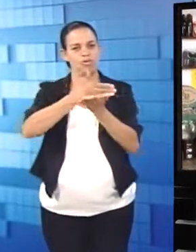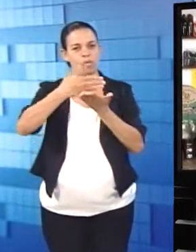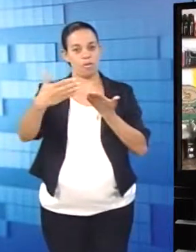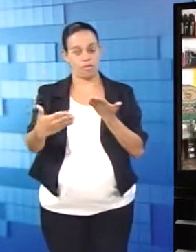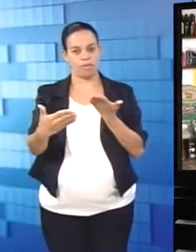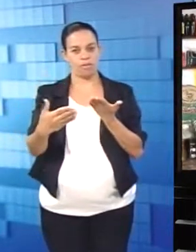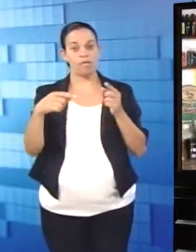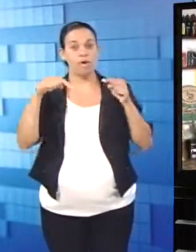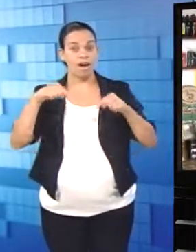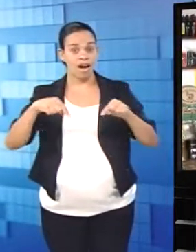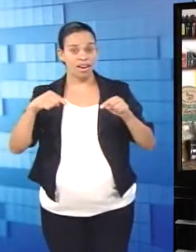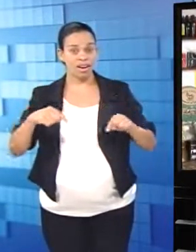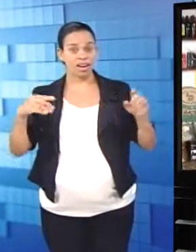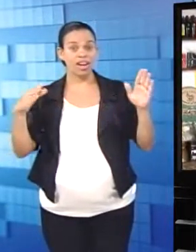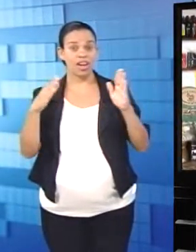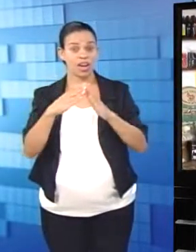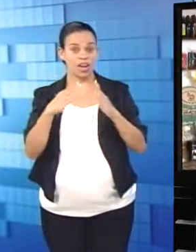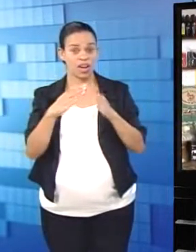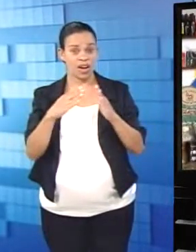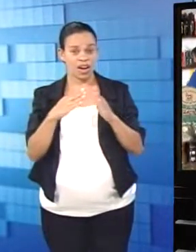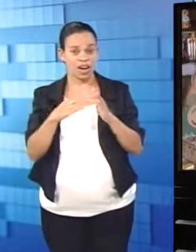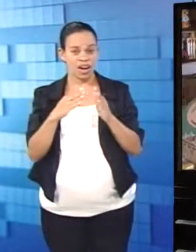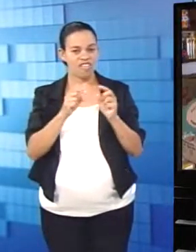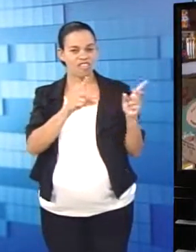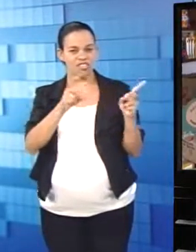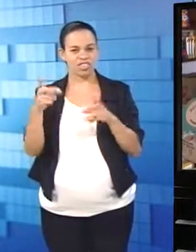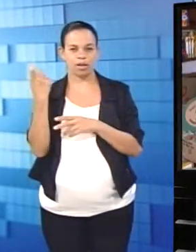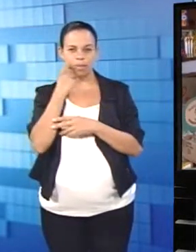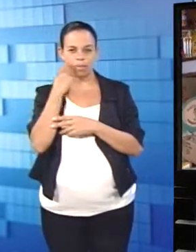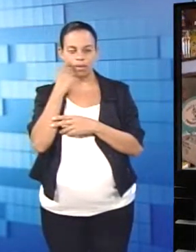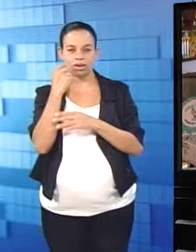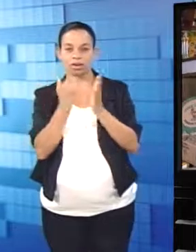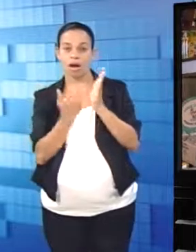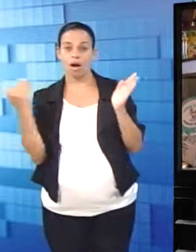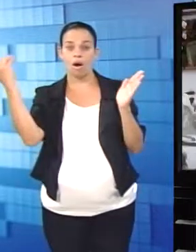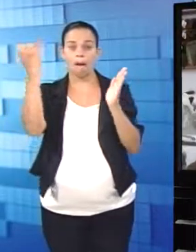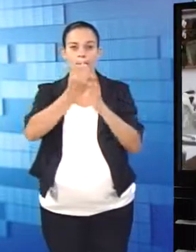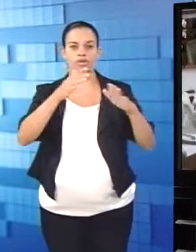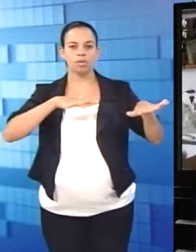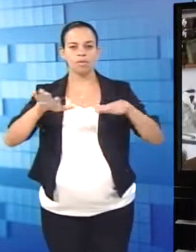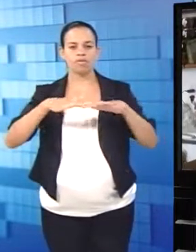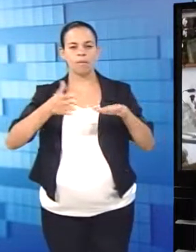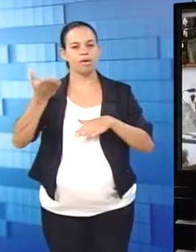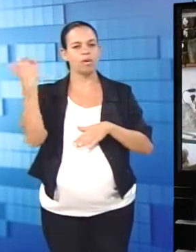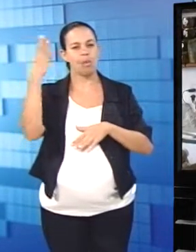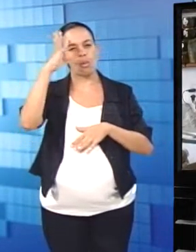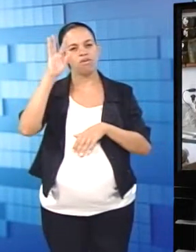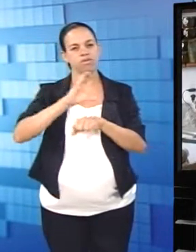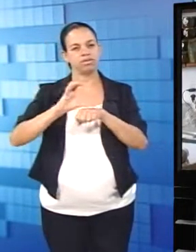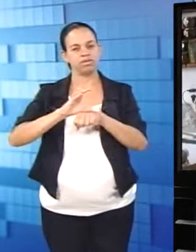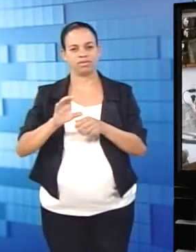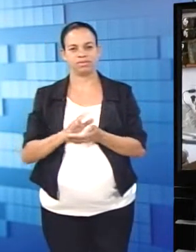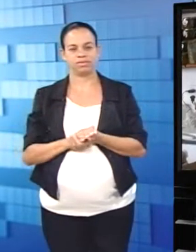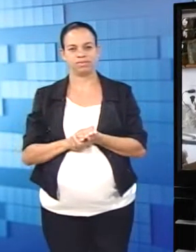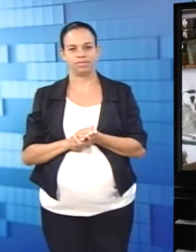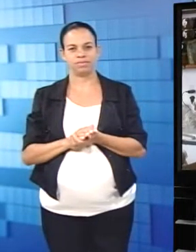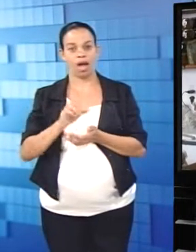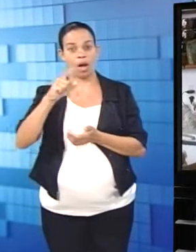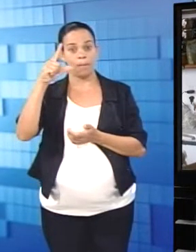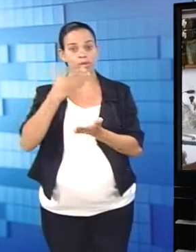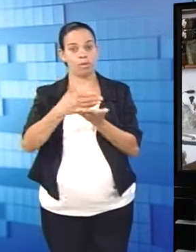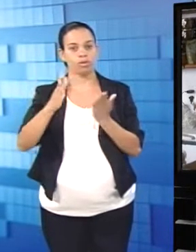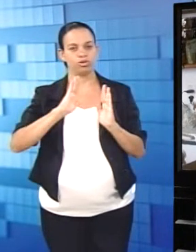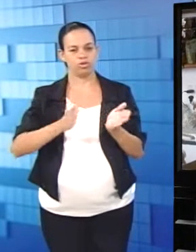Aqui nesta peixaria o movimento tem aumentado desde a quarta-feira de cinzas. Já começou a aumentar, é óbvio que o pessoal